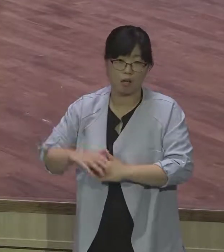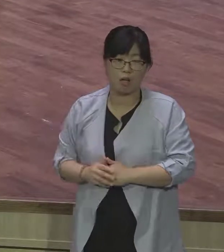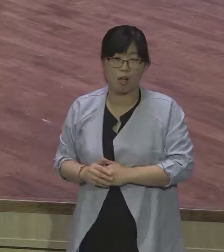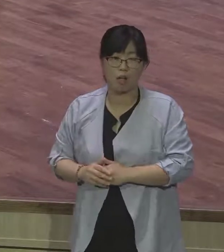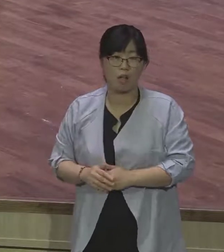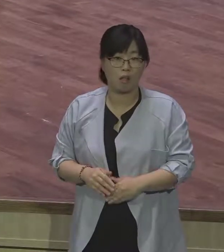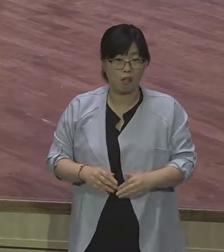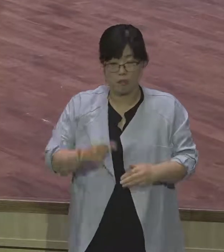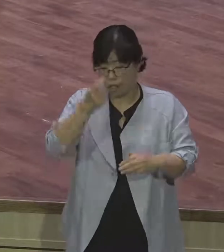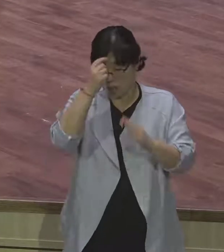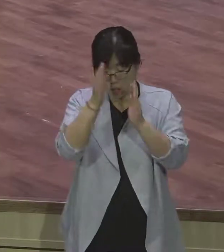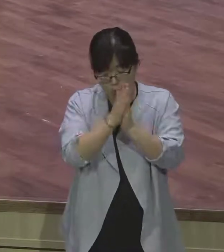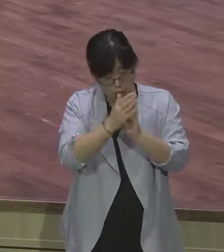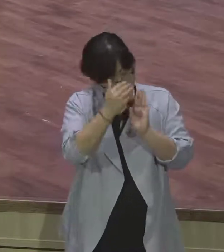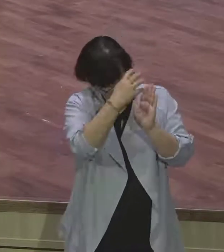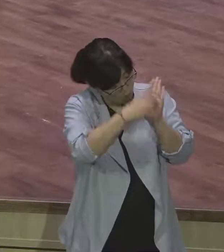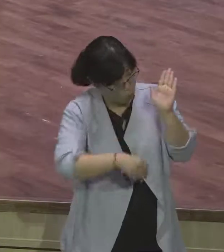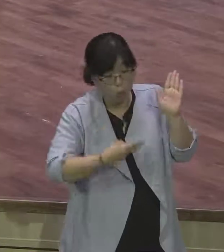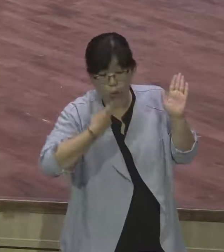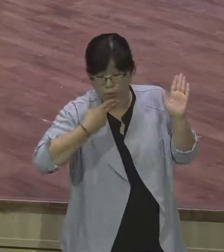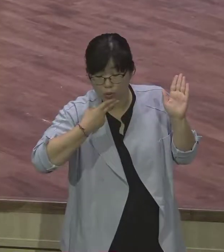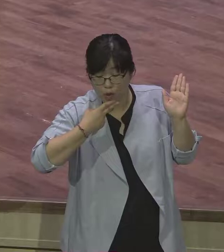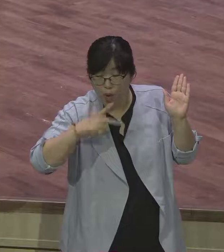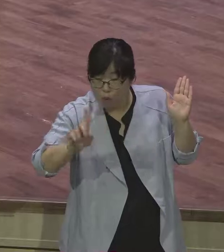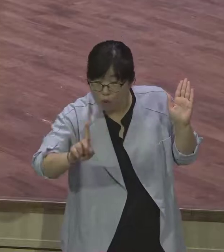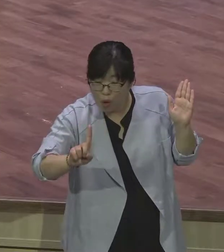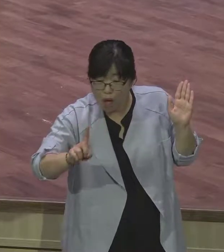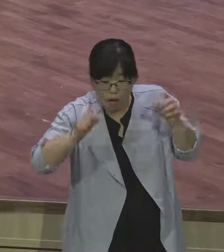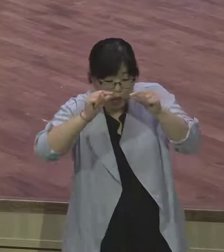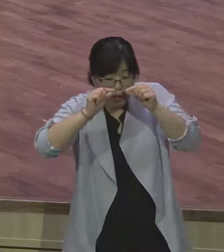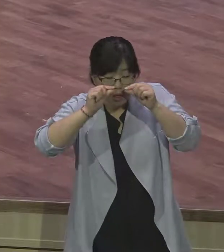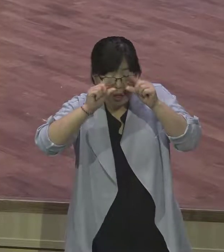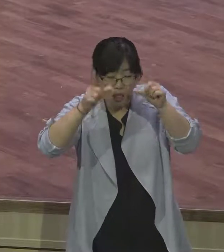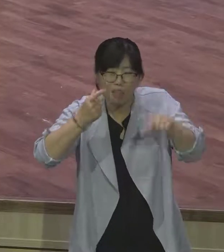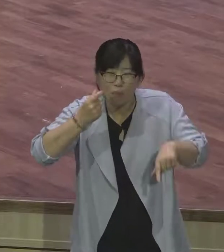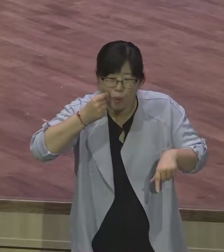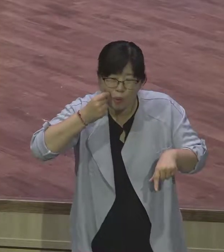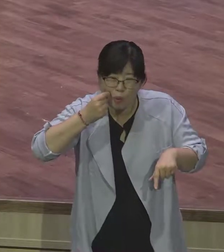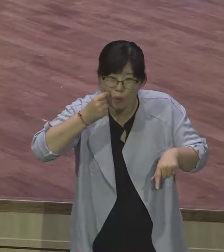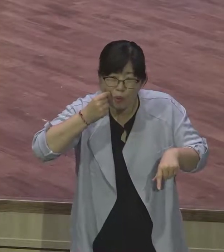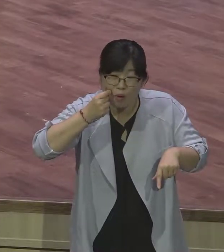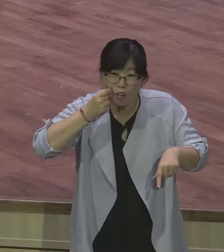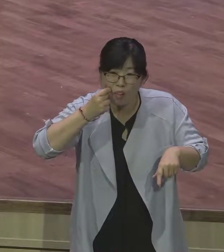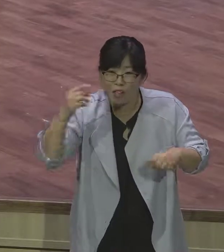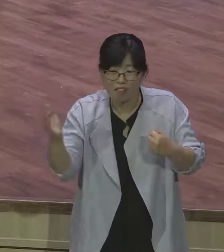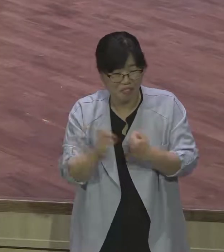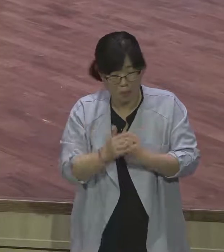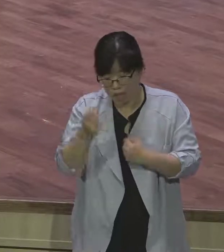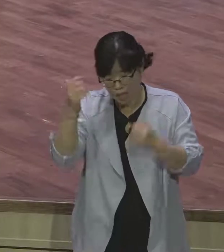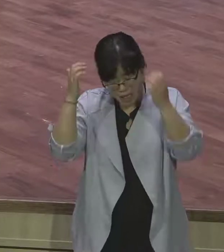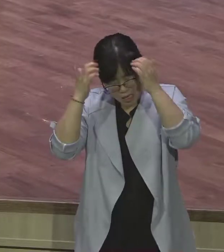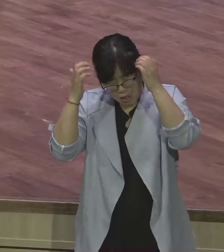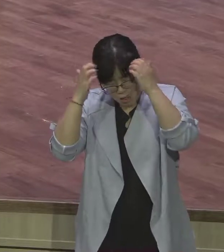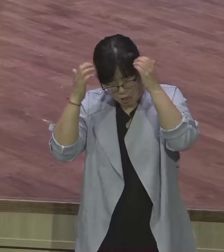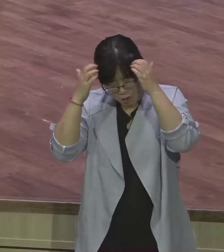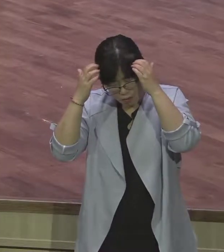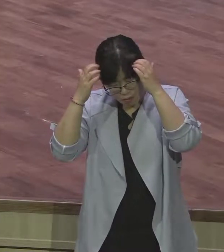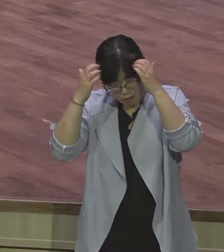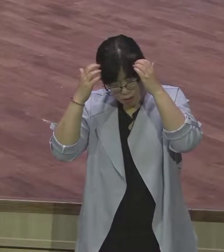못하면 연단 길이 깨닫는 게 중요한 거예요 교회에 앉아있다 여러분처럼 형식적인 그런